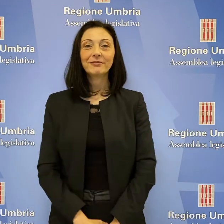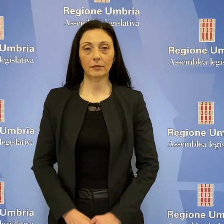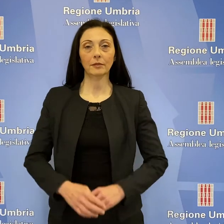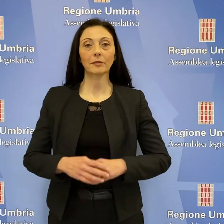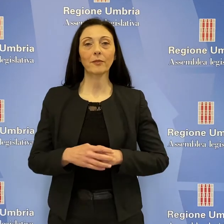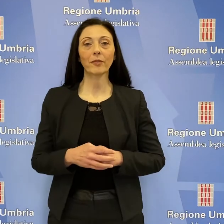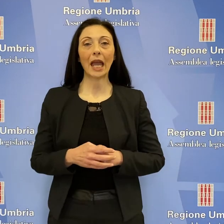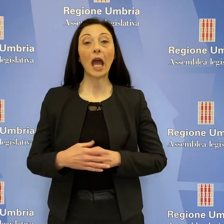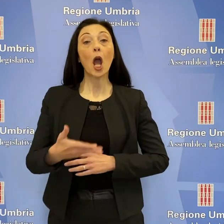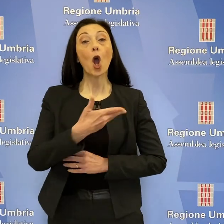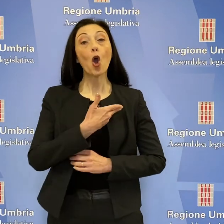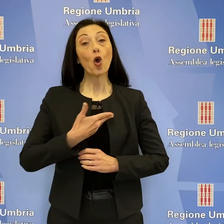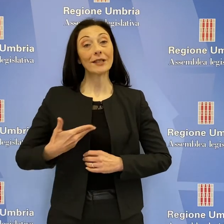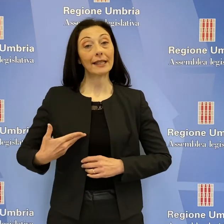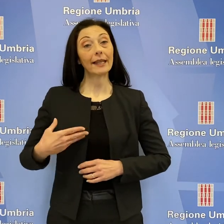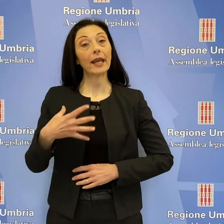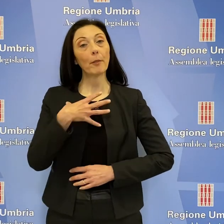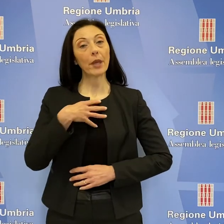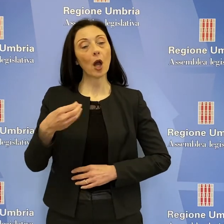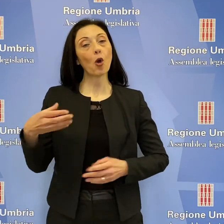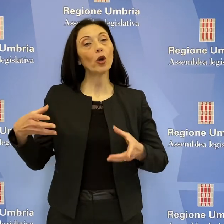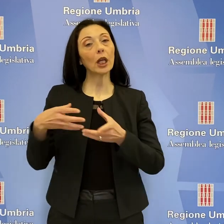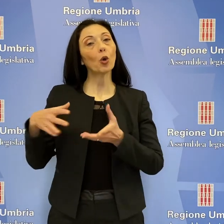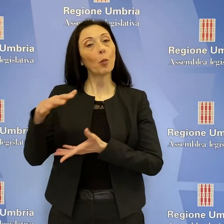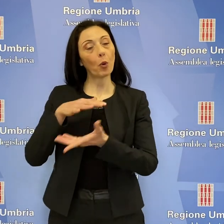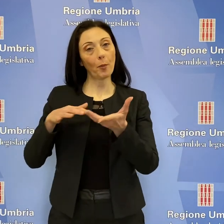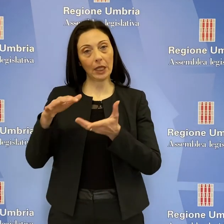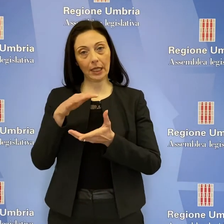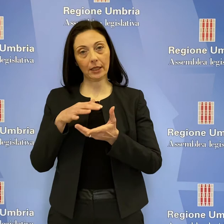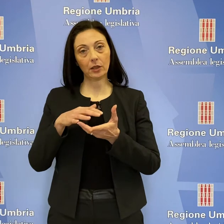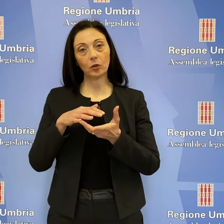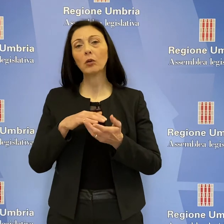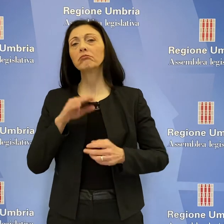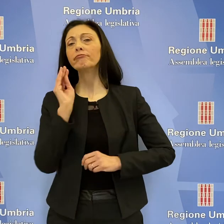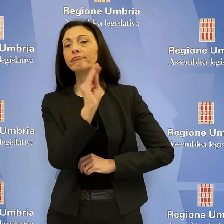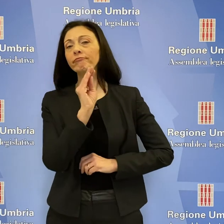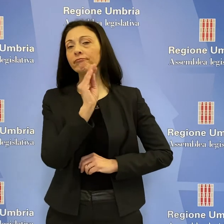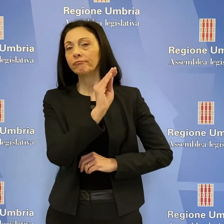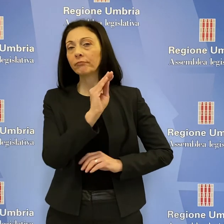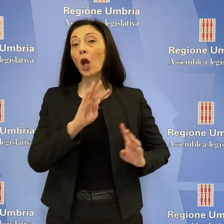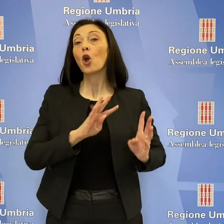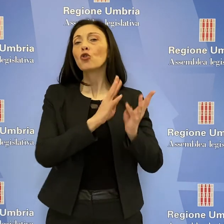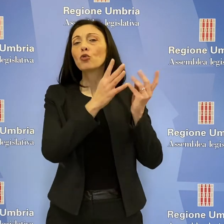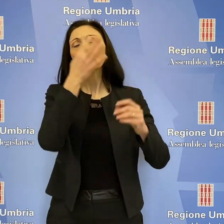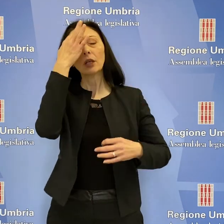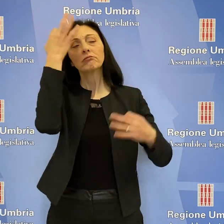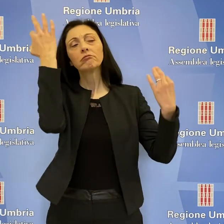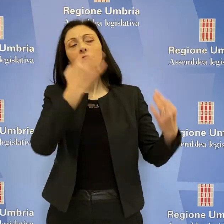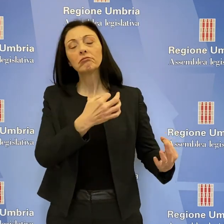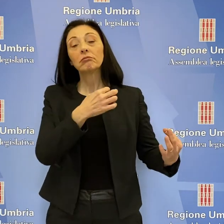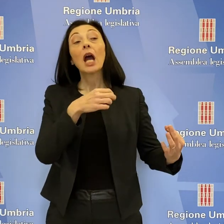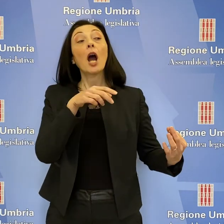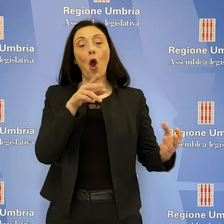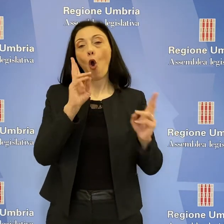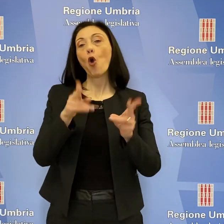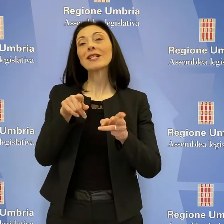Il consigliere Vincenzo Bianconi del gruppo Misto ha chiesto di conoscere gli intendimenti della giunta regionale rispetto all'ospedale di Norcia e dei servizi